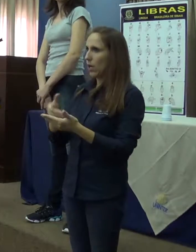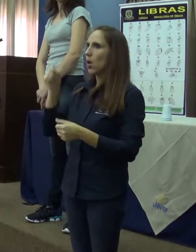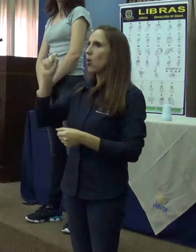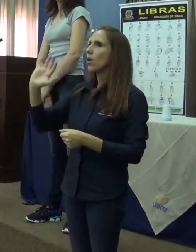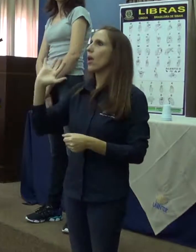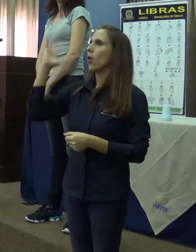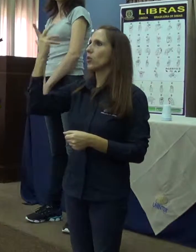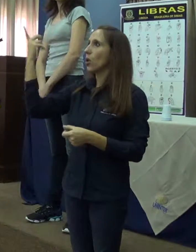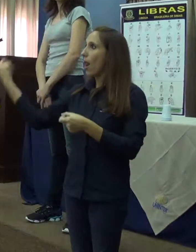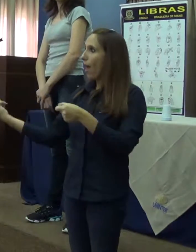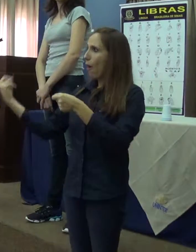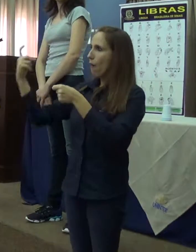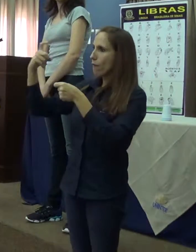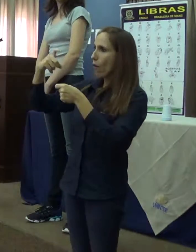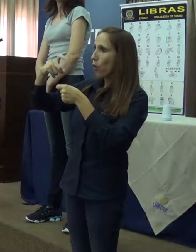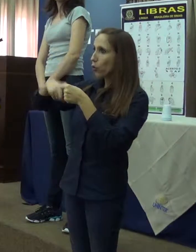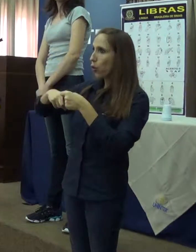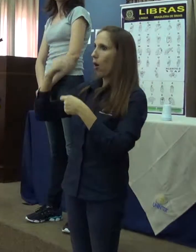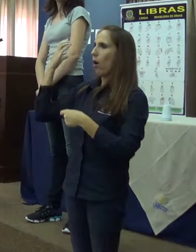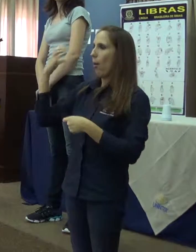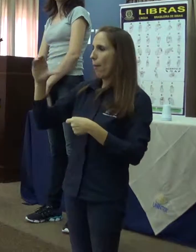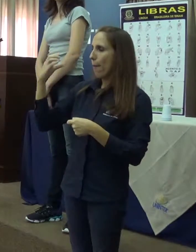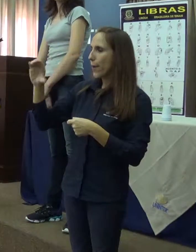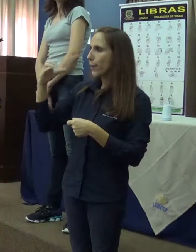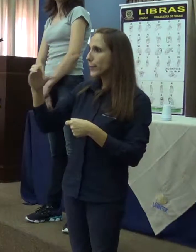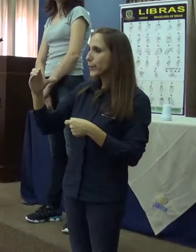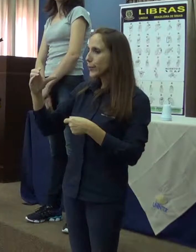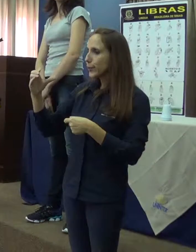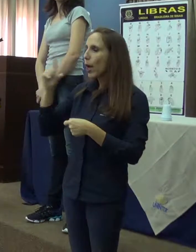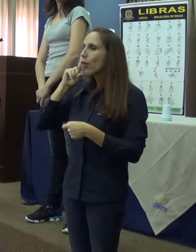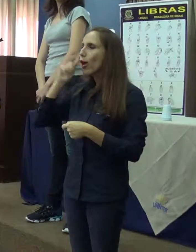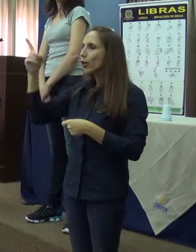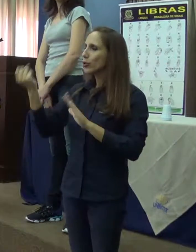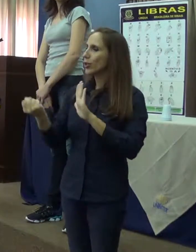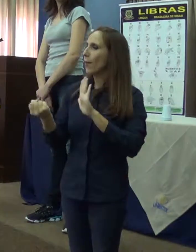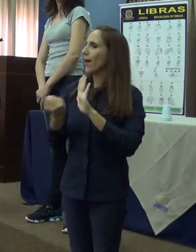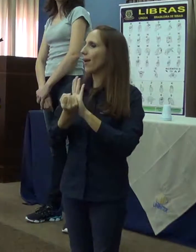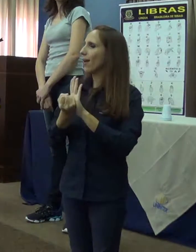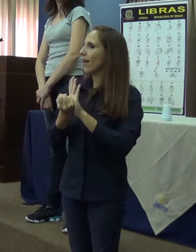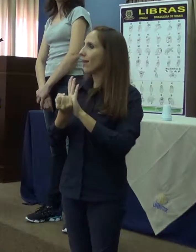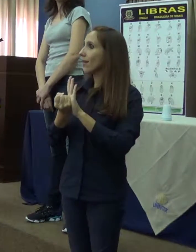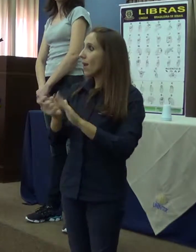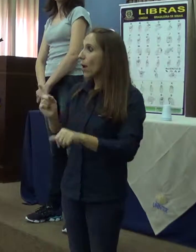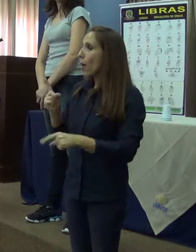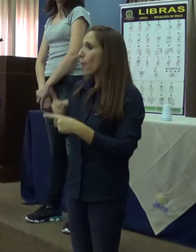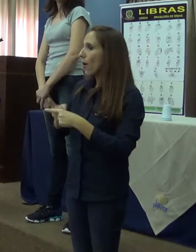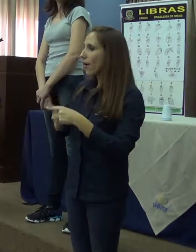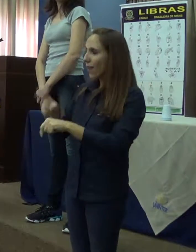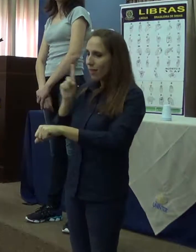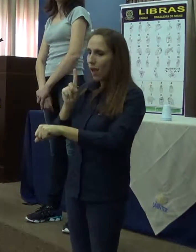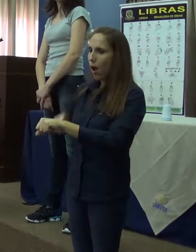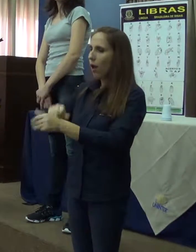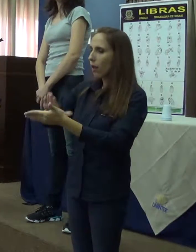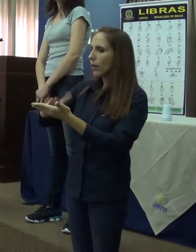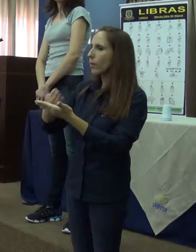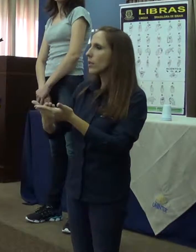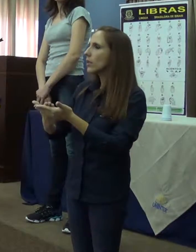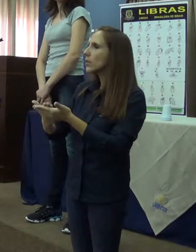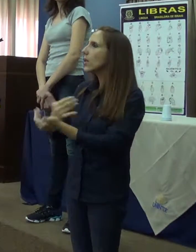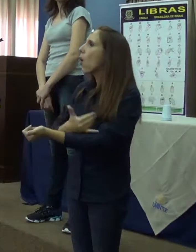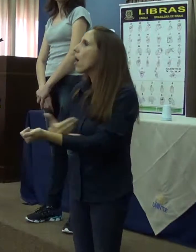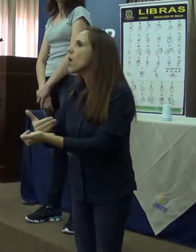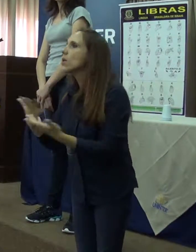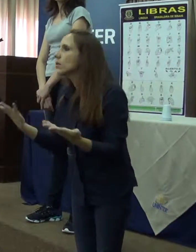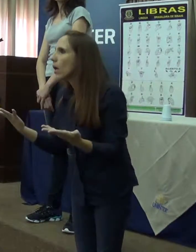Ela voltou para a Curitiba na data marcada e infelizmente, no momento da interpretação, cadê os exames? Ela falou, não